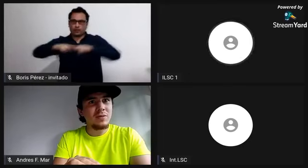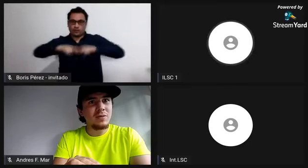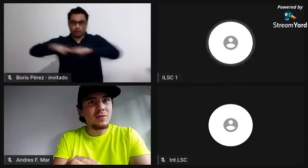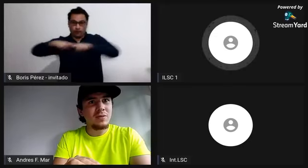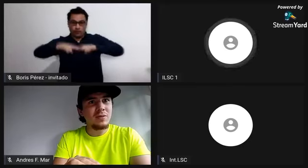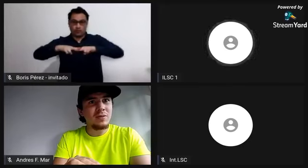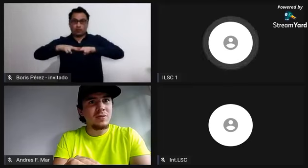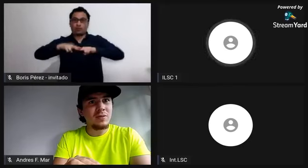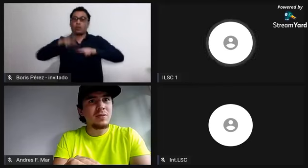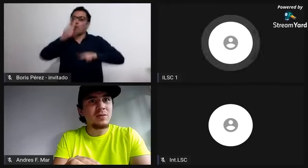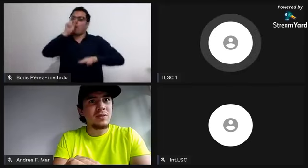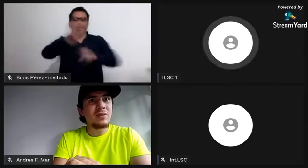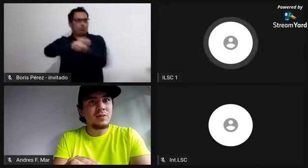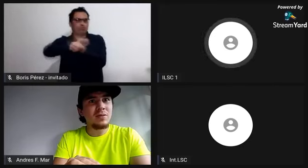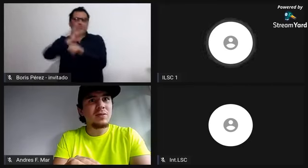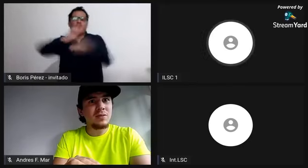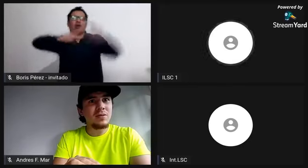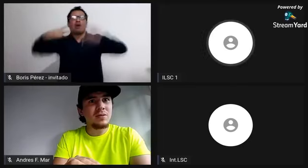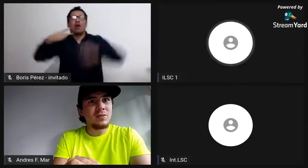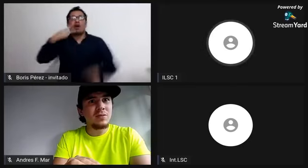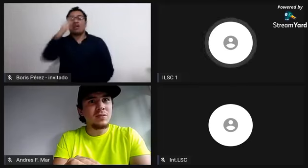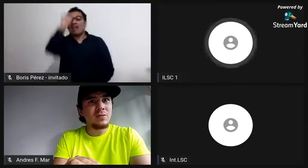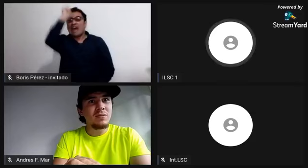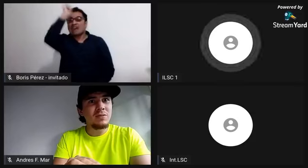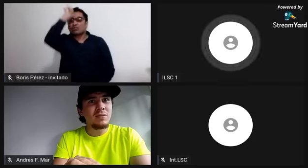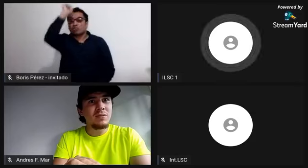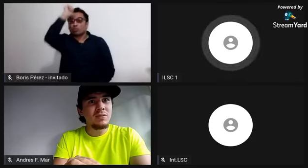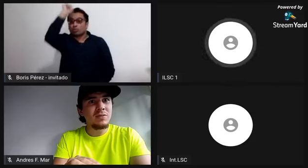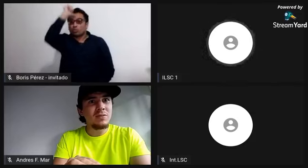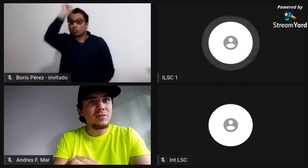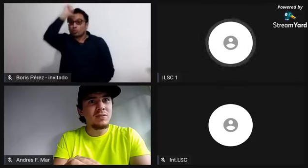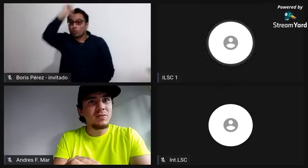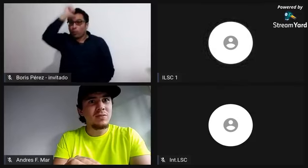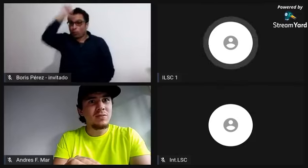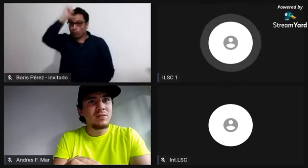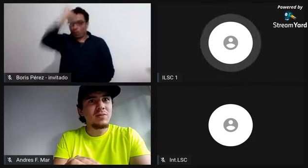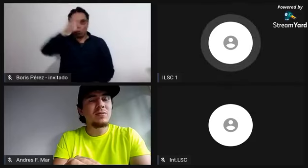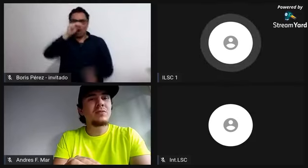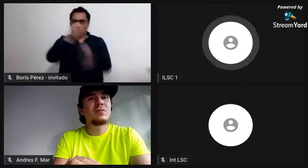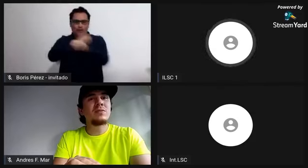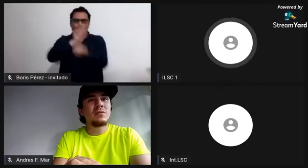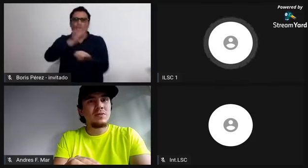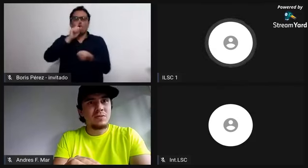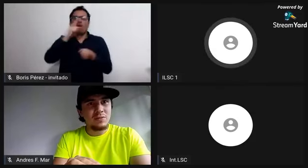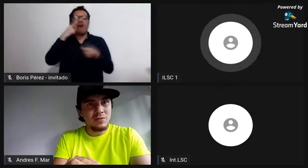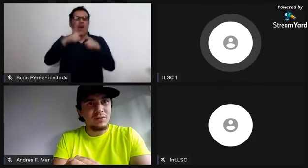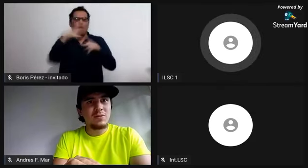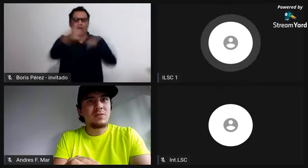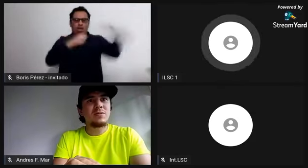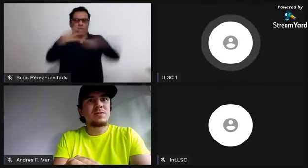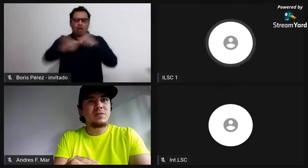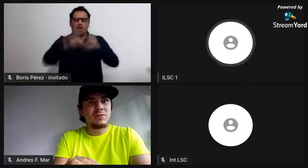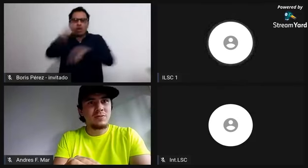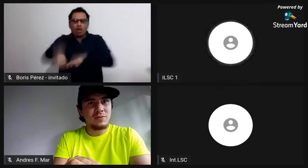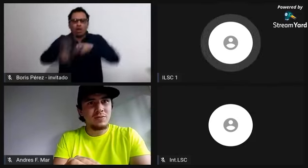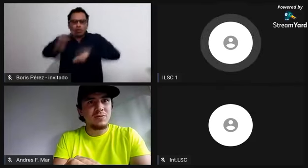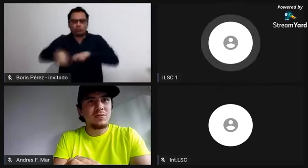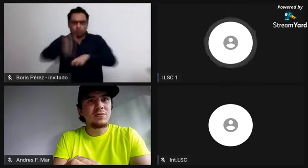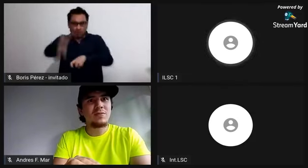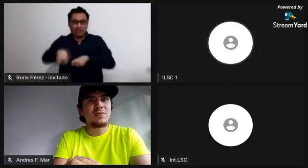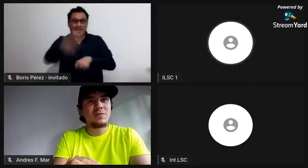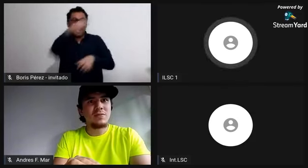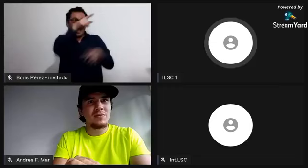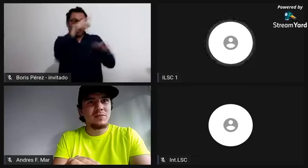personas que migraron hacia ese continente por su propia voluntad. Si hablamos, por ejemplo, de la India,